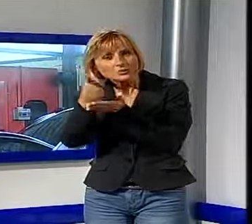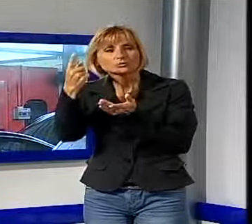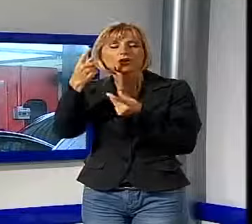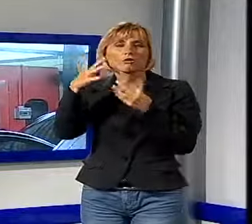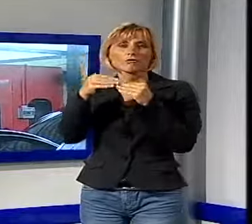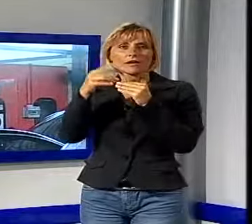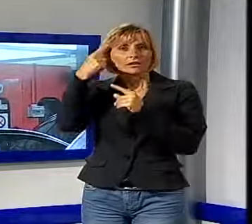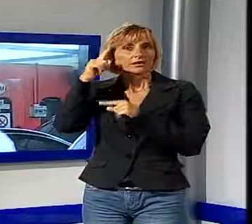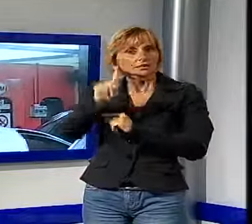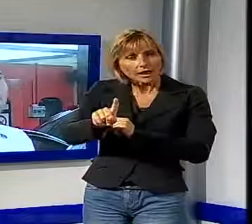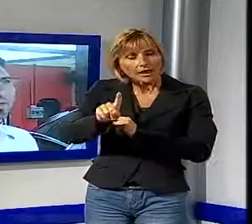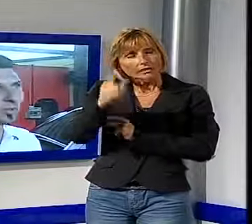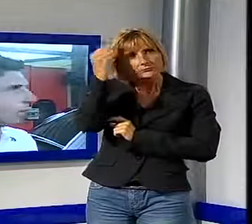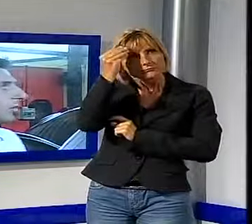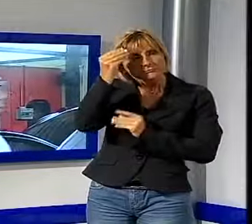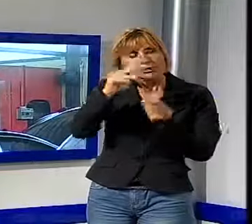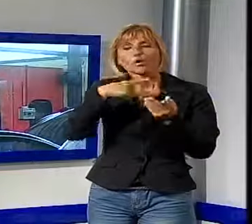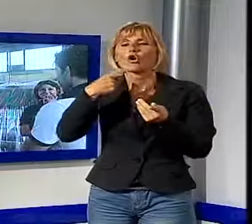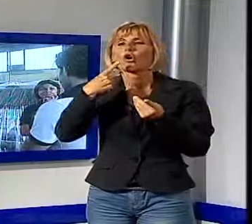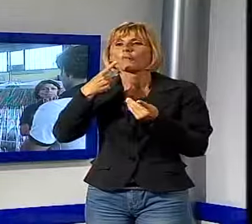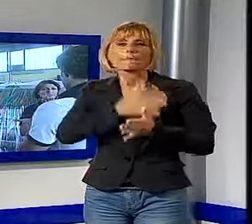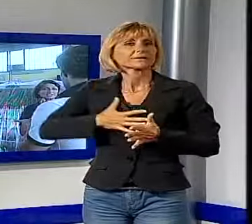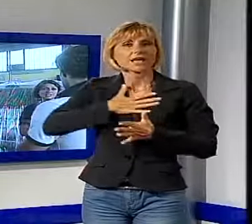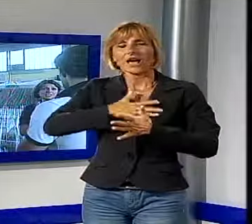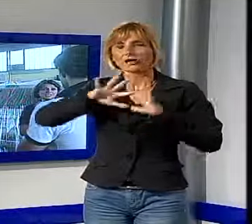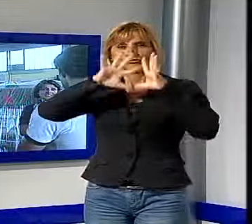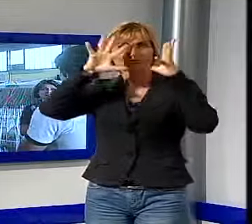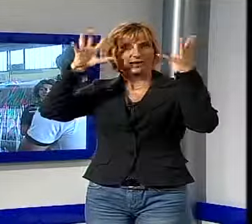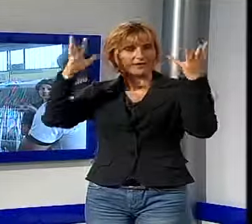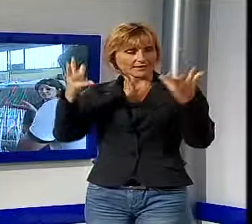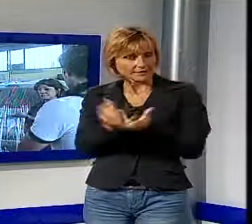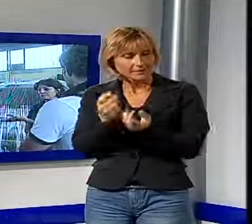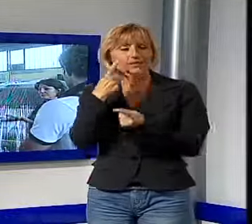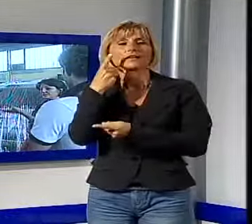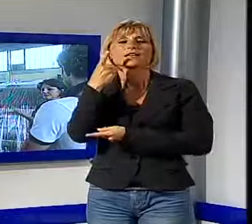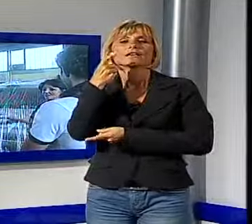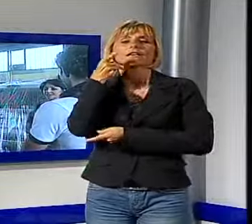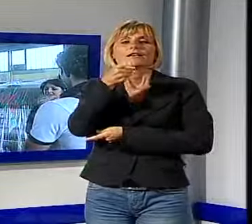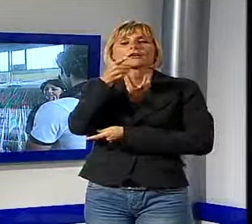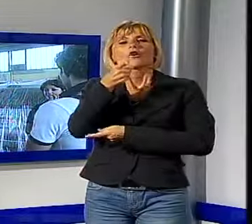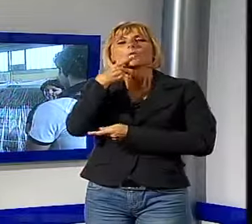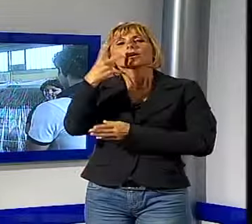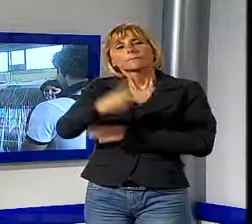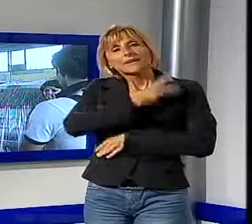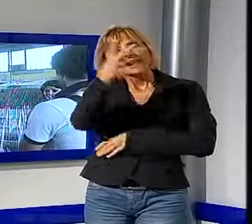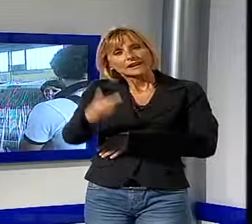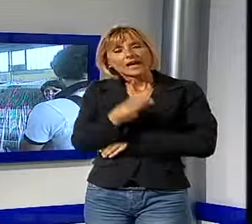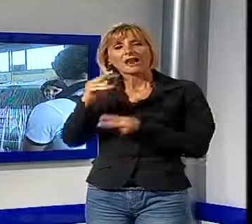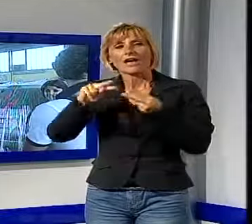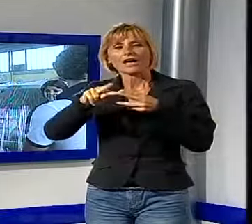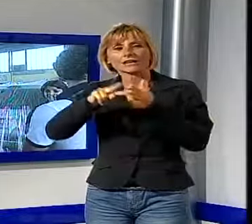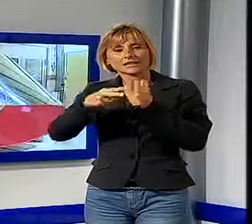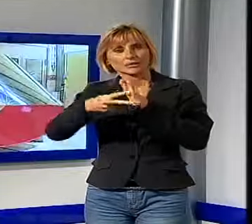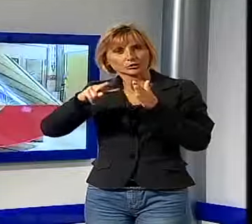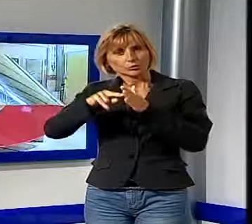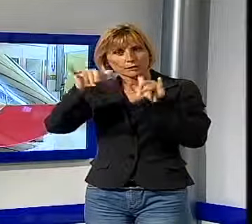incredibili idee come Orgasmo Cosmico, l'opera che è stata scelta per la biennale dell'architettura di Venezia all'interno